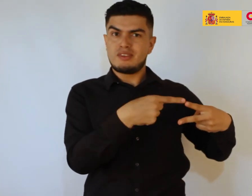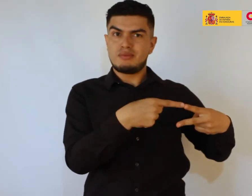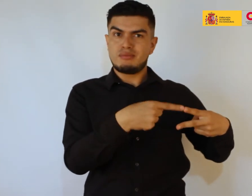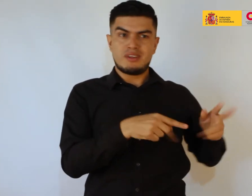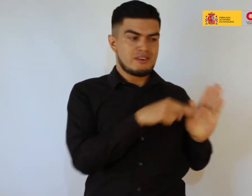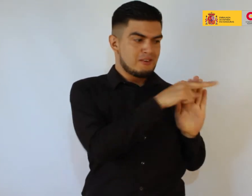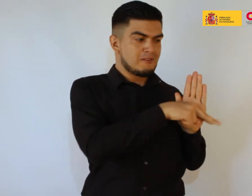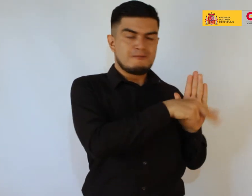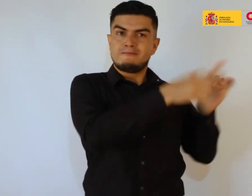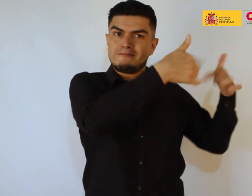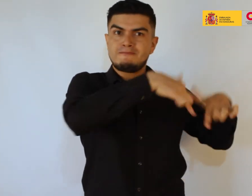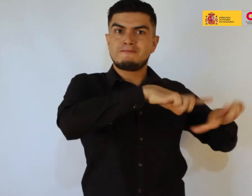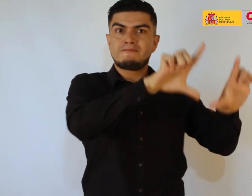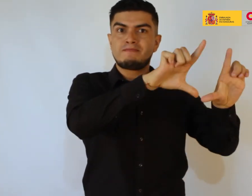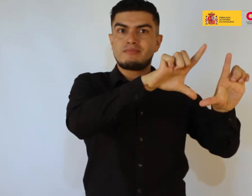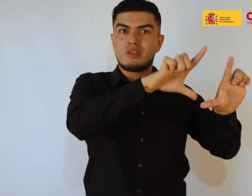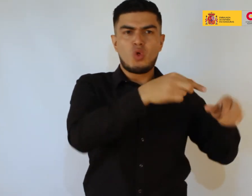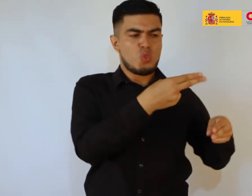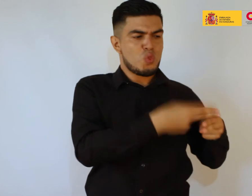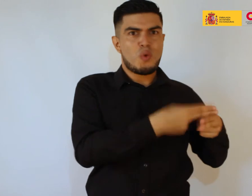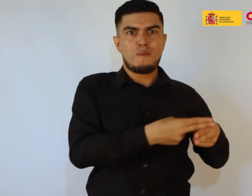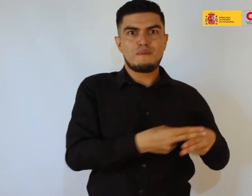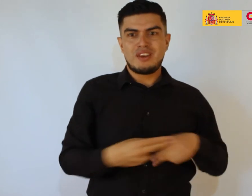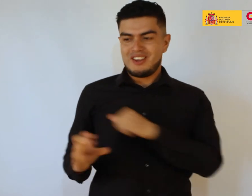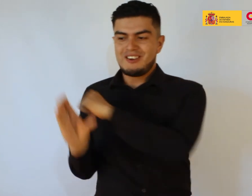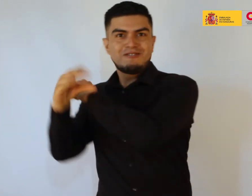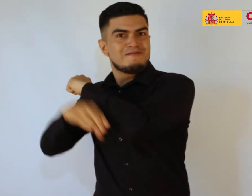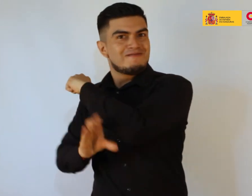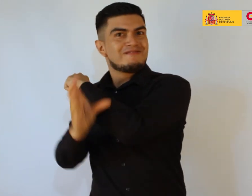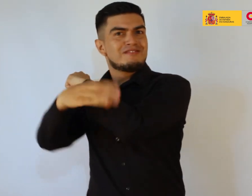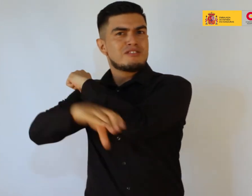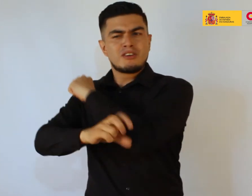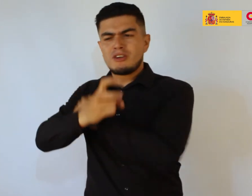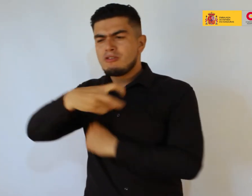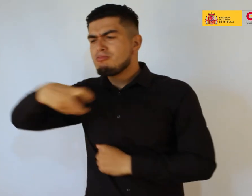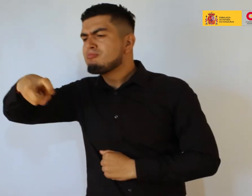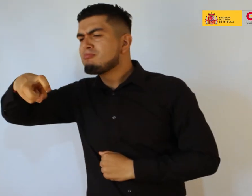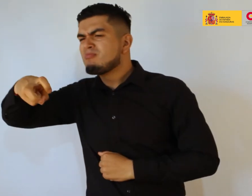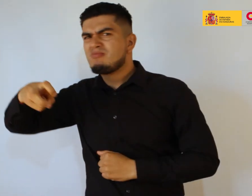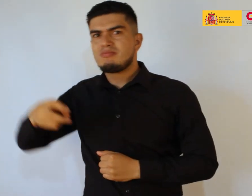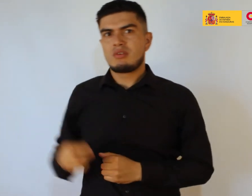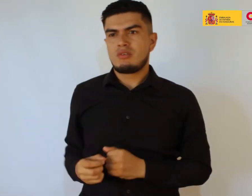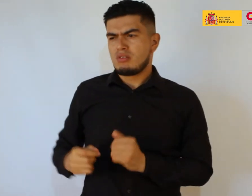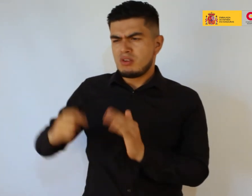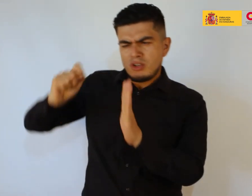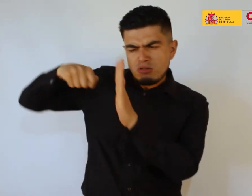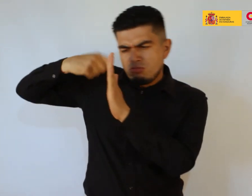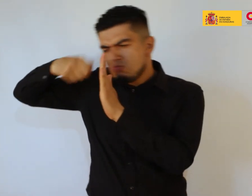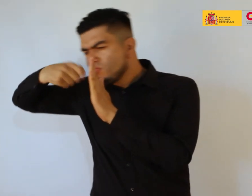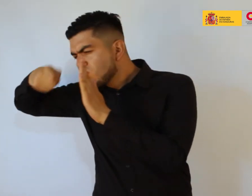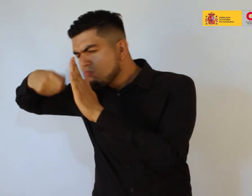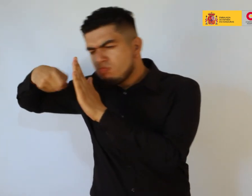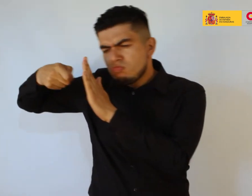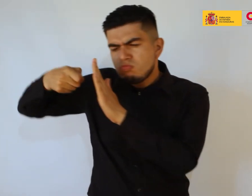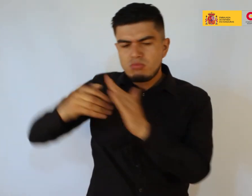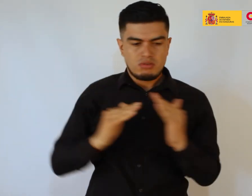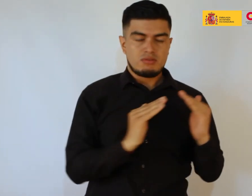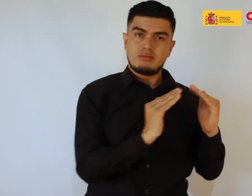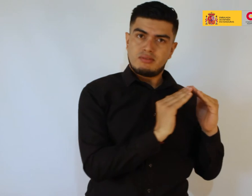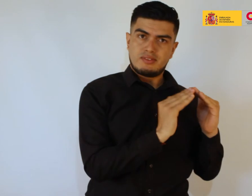el cual registra una acción de recuperar vestigios de lo que fueron en su momento casas, escuelas,